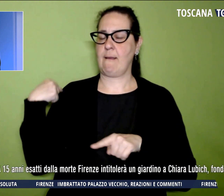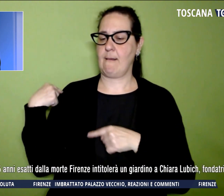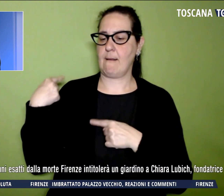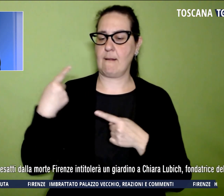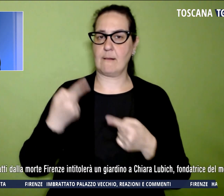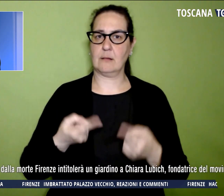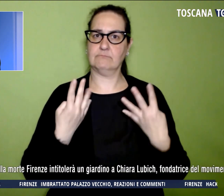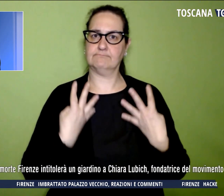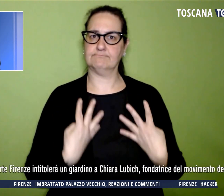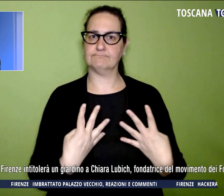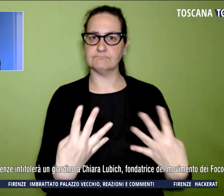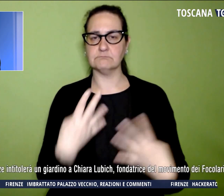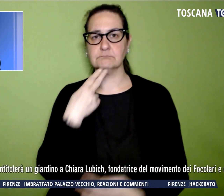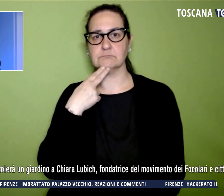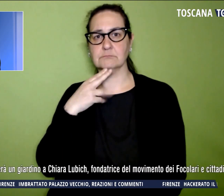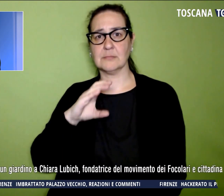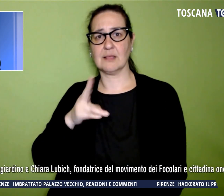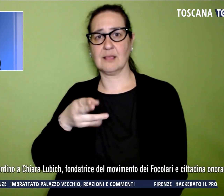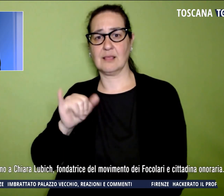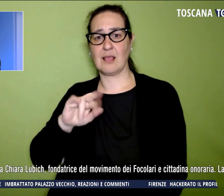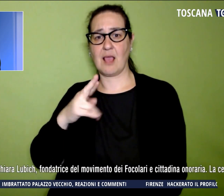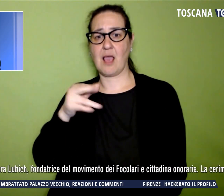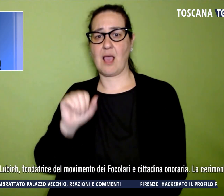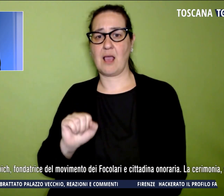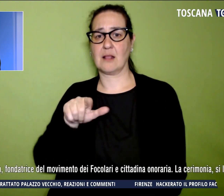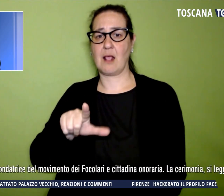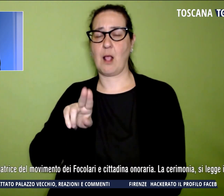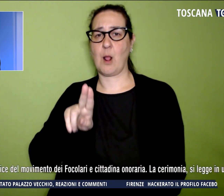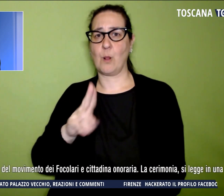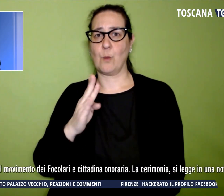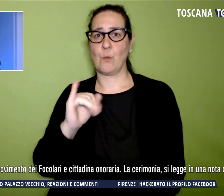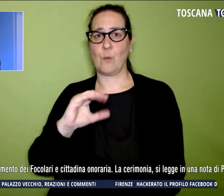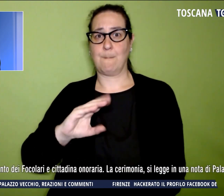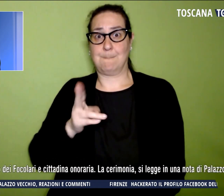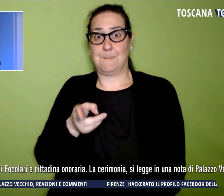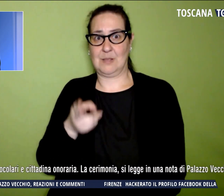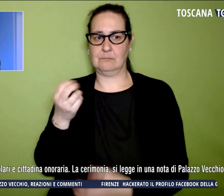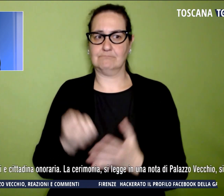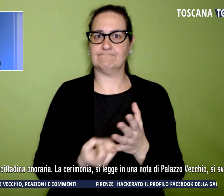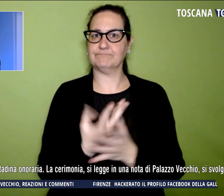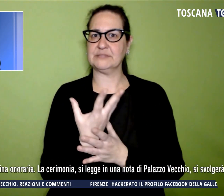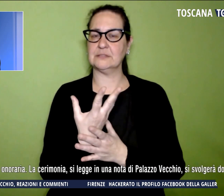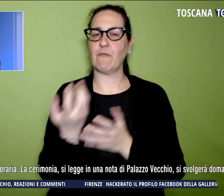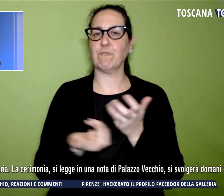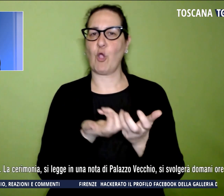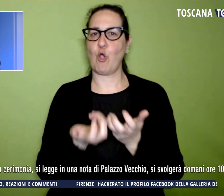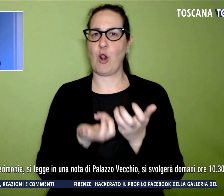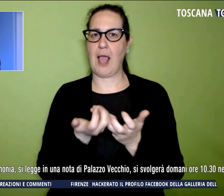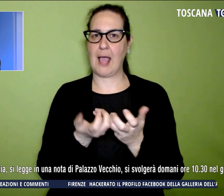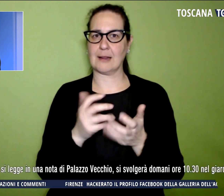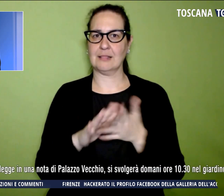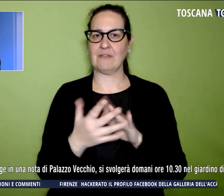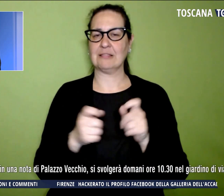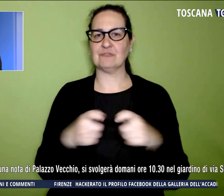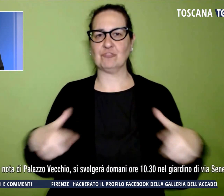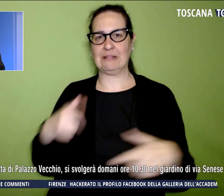Chiara Lubich, fondatrice del Movimento dei Focolari e cittadina onoraria. La cerimonia